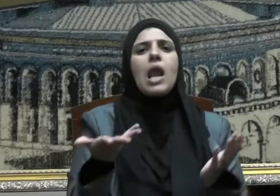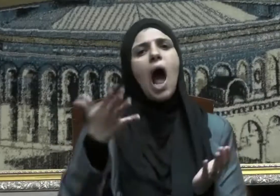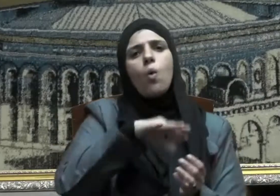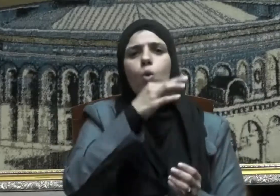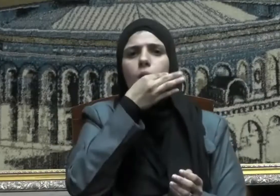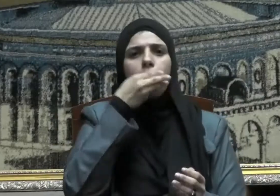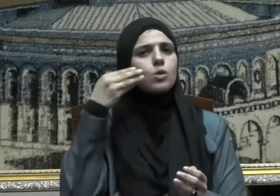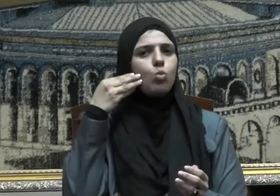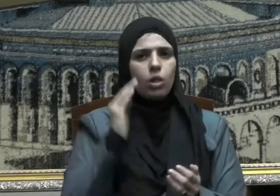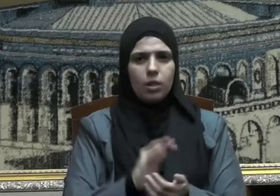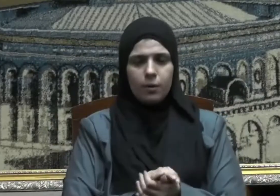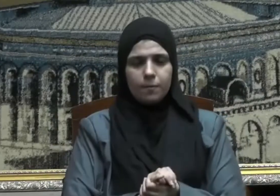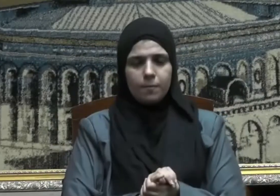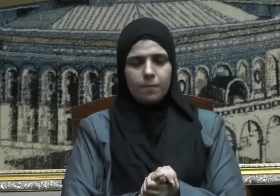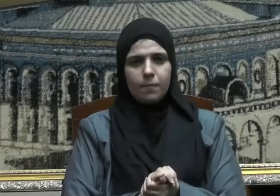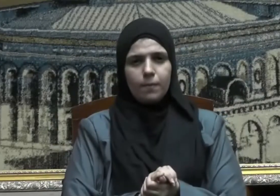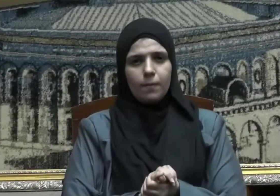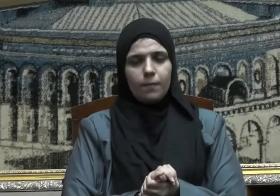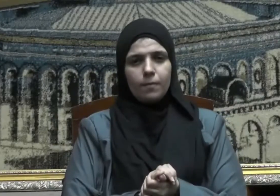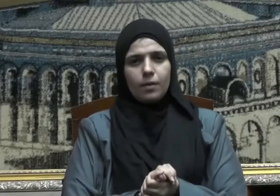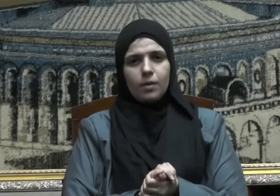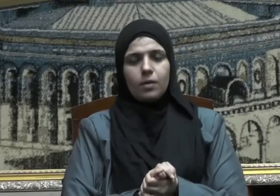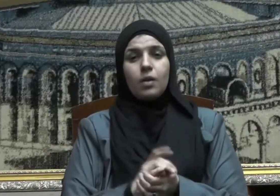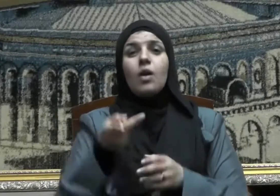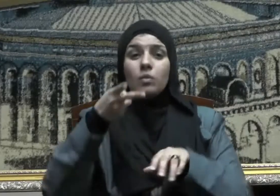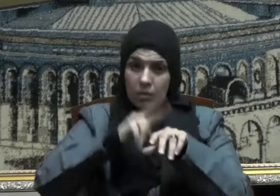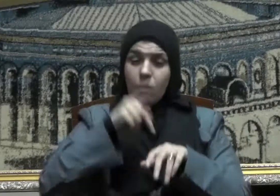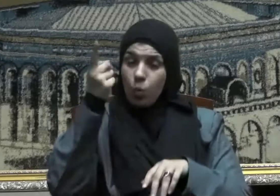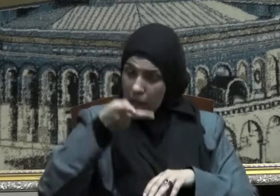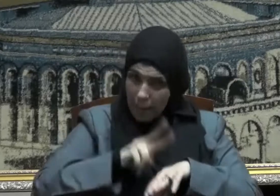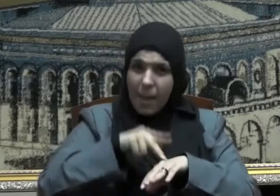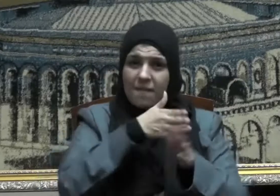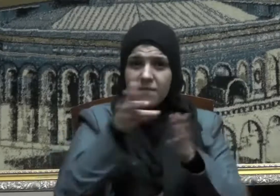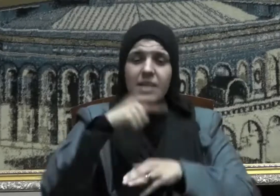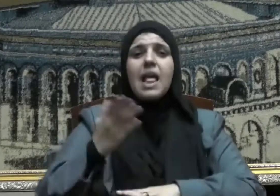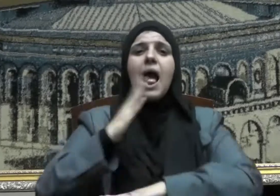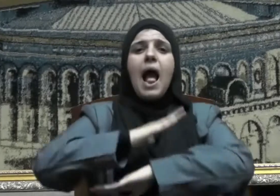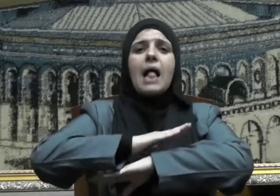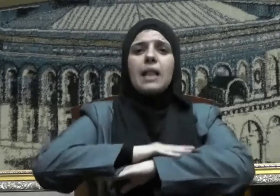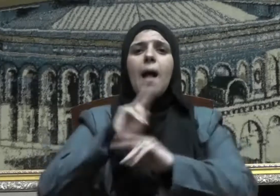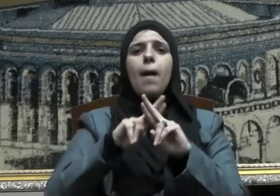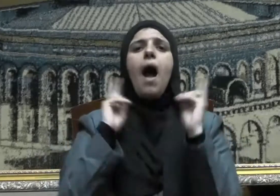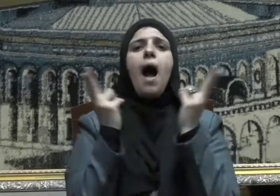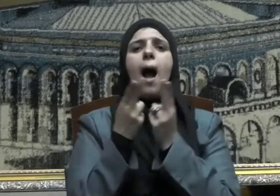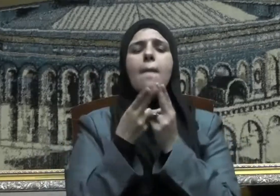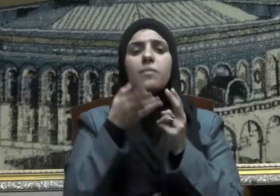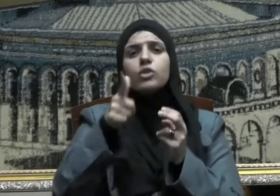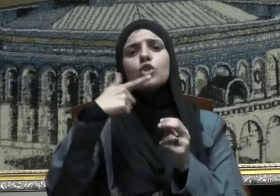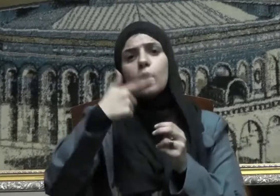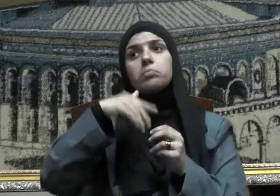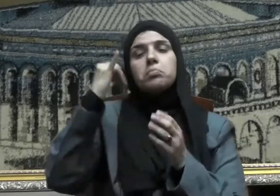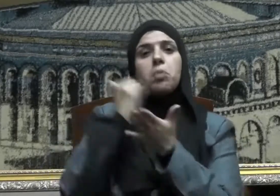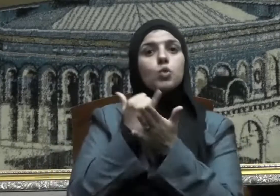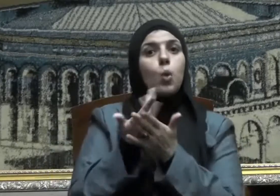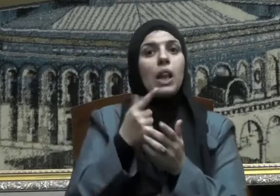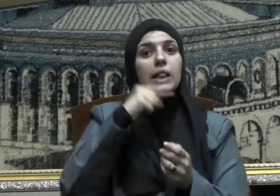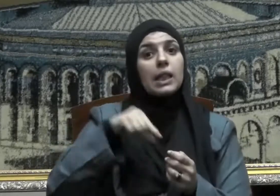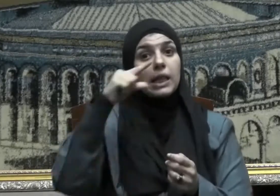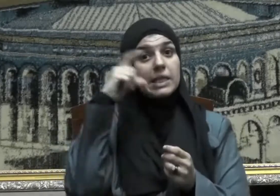خيرا أو ليصمت ومن الآداب العامة التي جاء بها